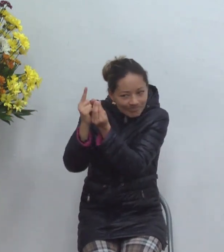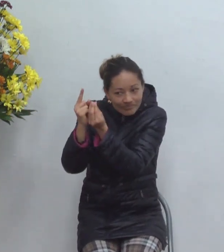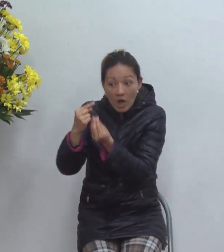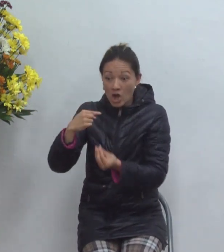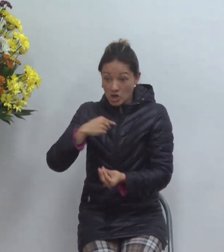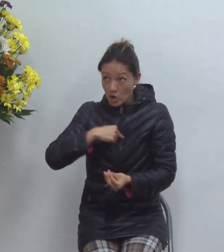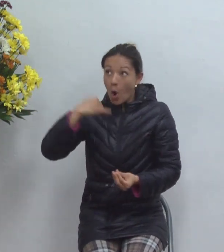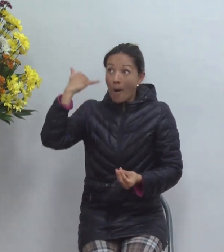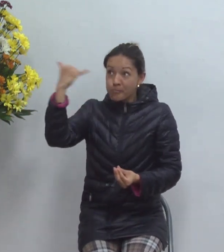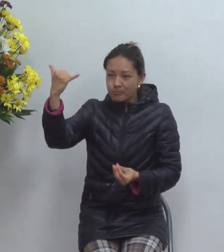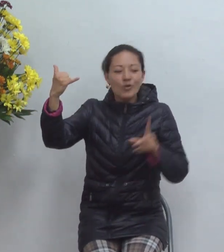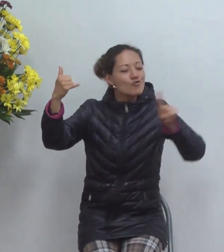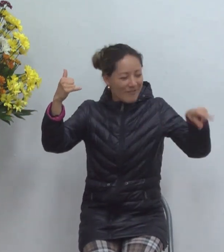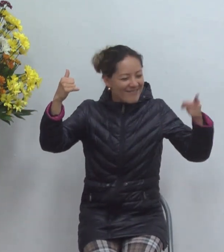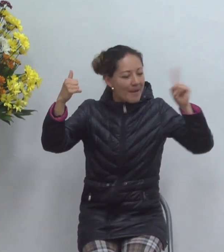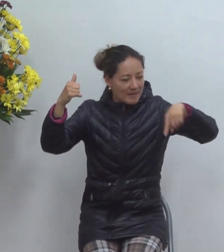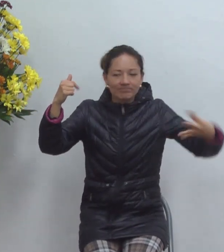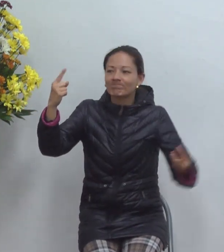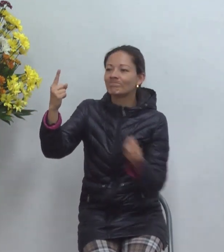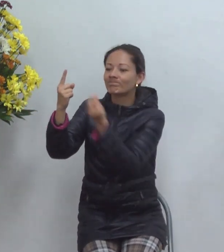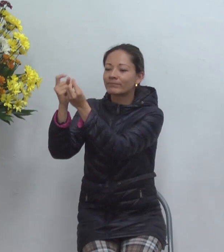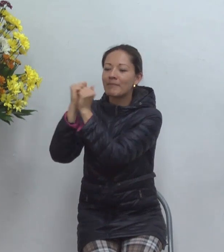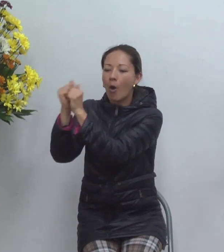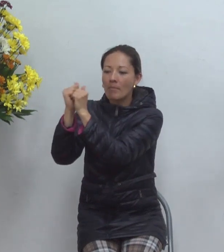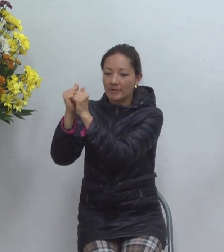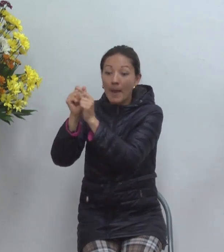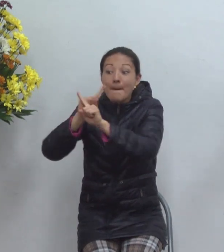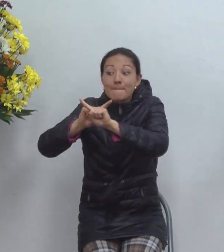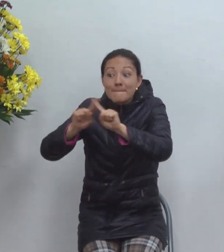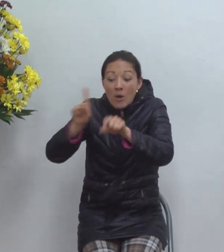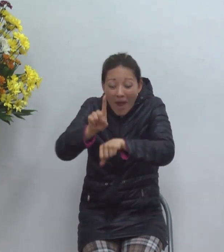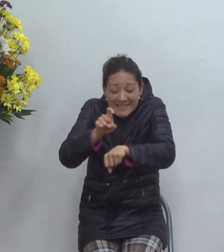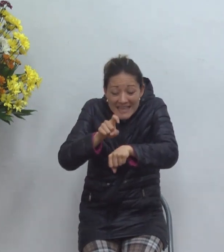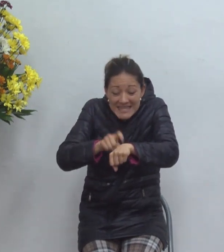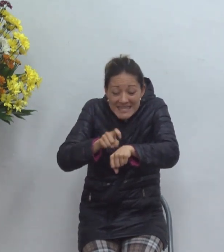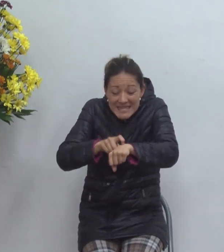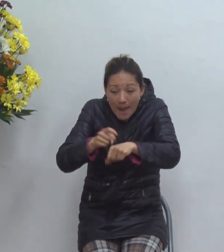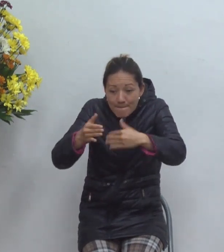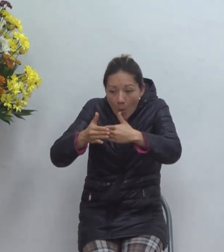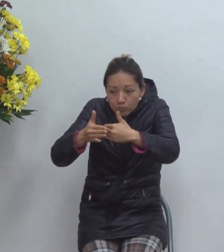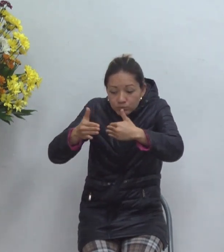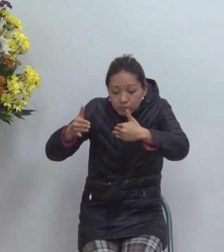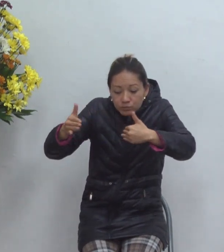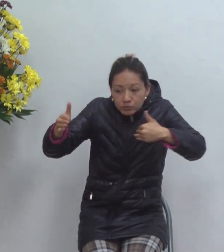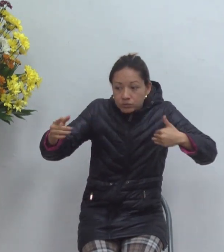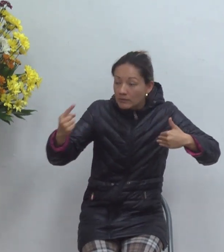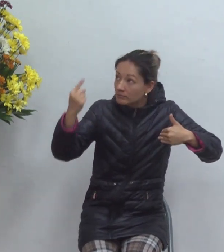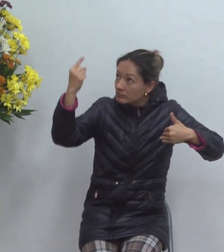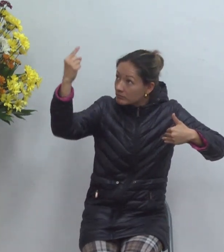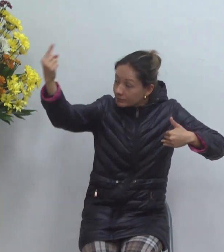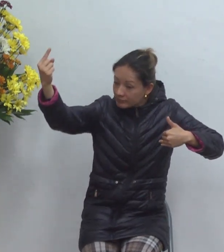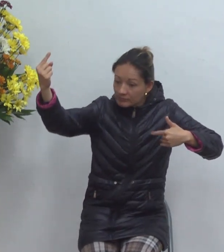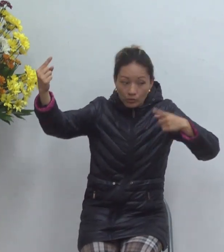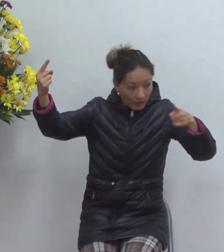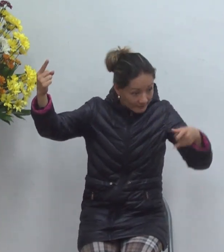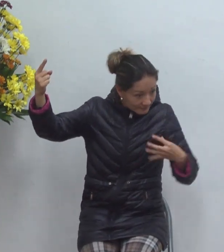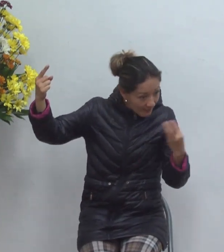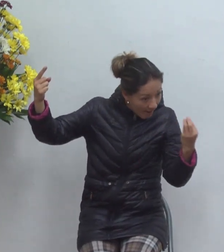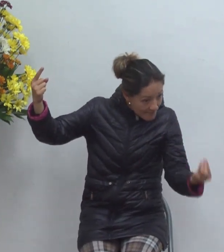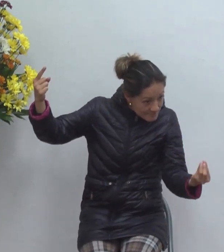ustedes estén conmigo mientras vuelvo ahí comienza el discurso en juan capítulo 13 realmente pero se